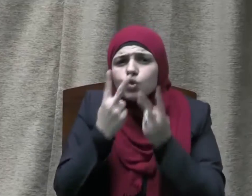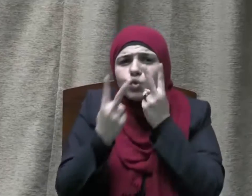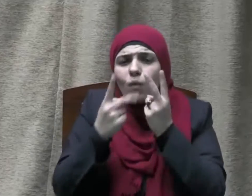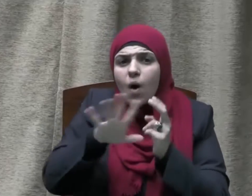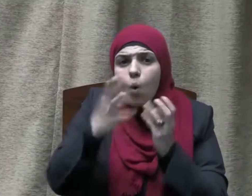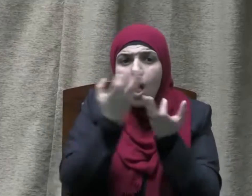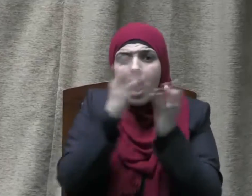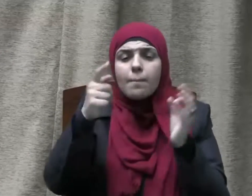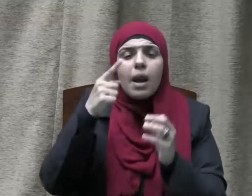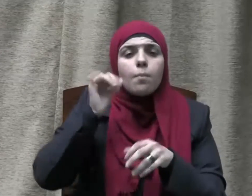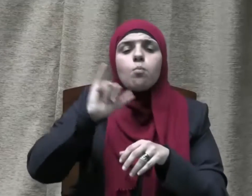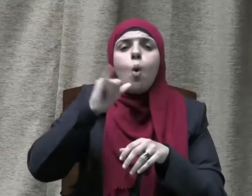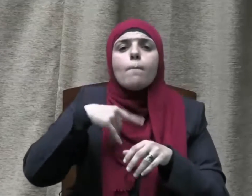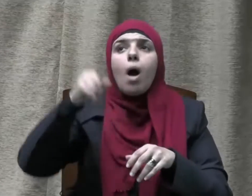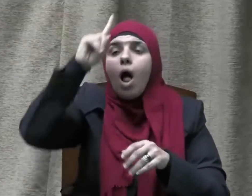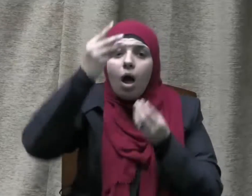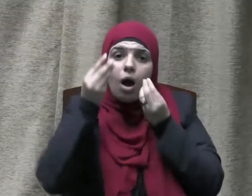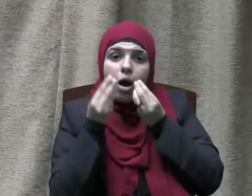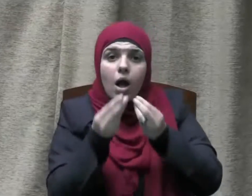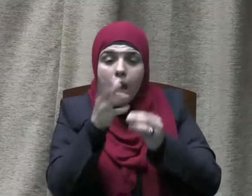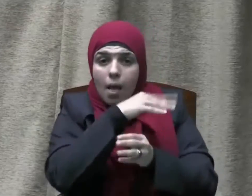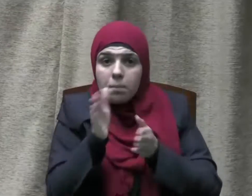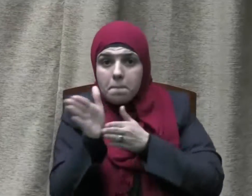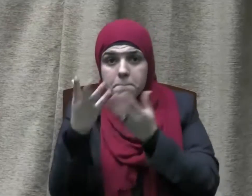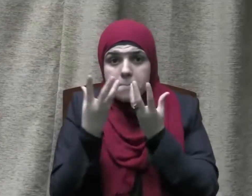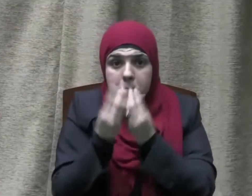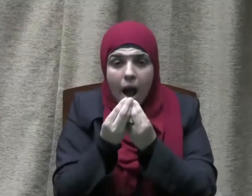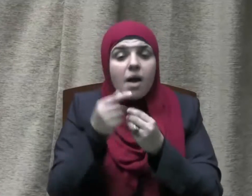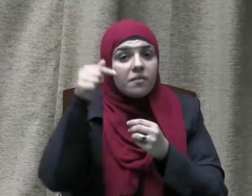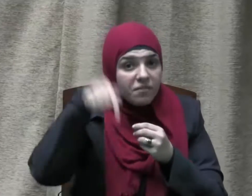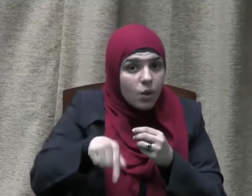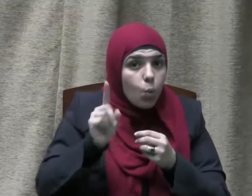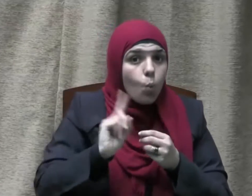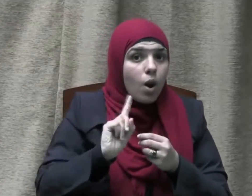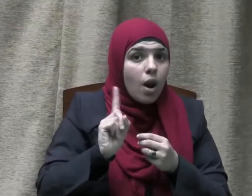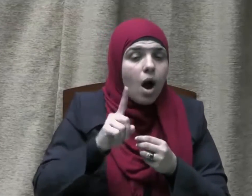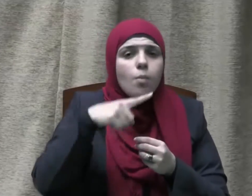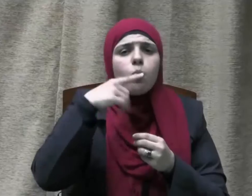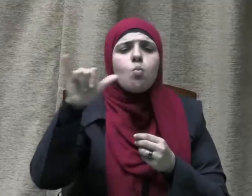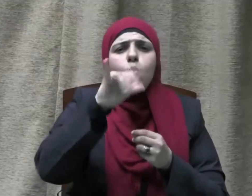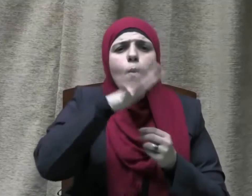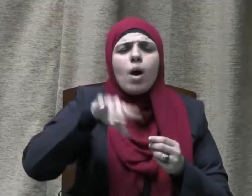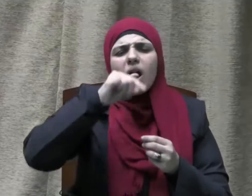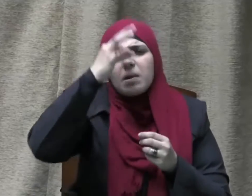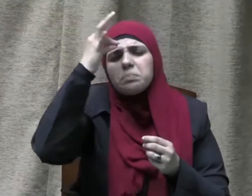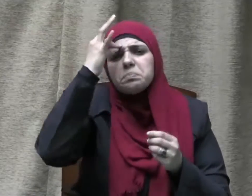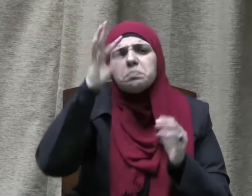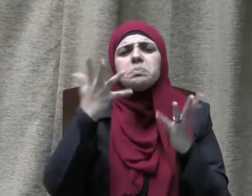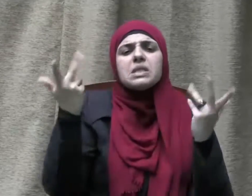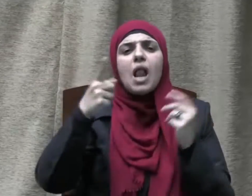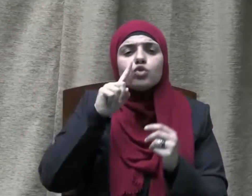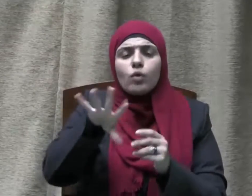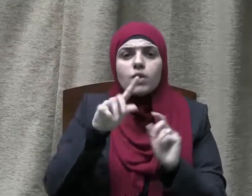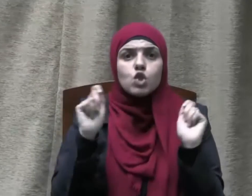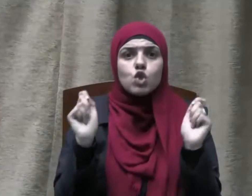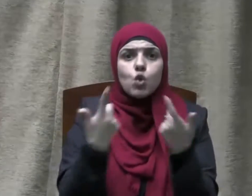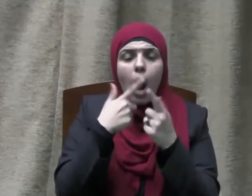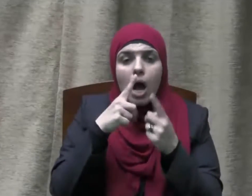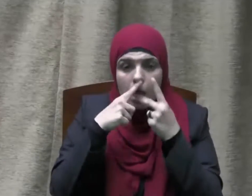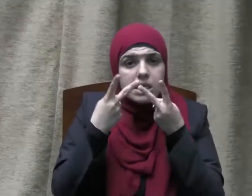الذين هدى الله فضربوا بذلك أروع الأمثلة في سرعة الاستجابة لله